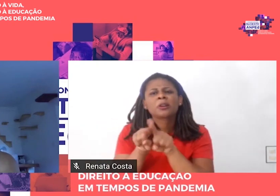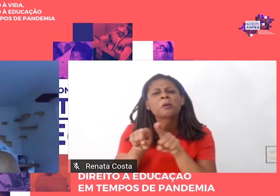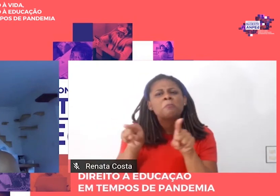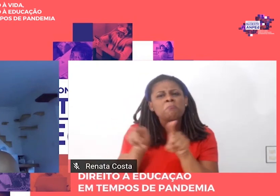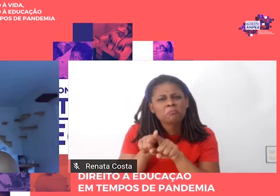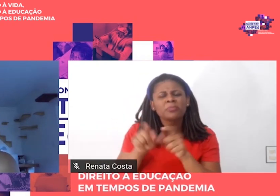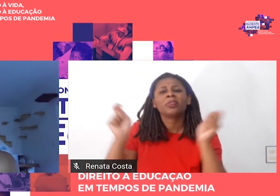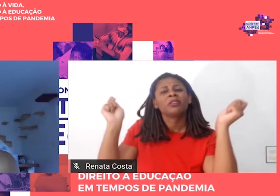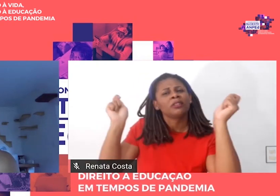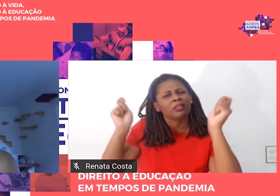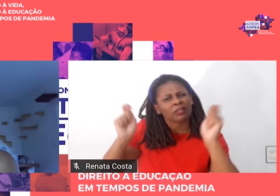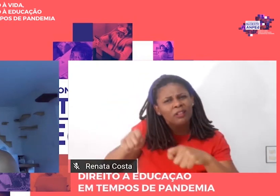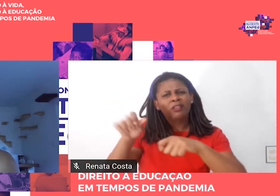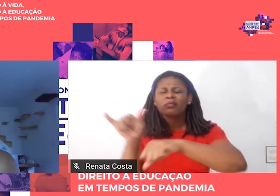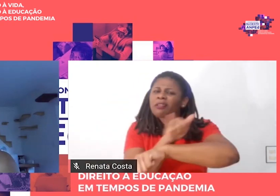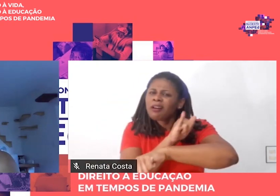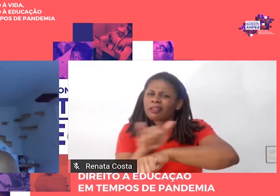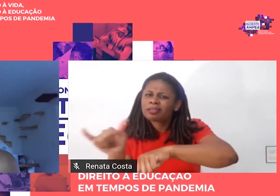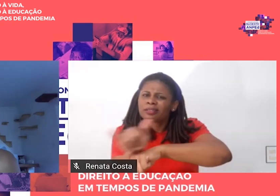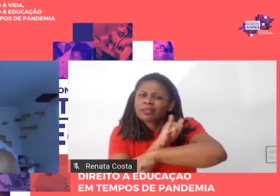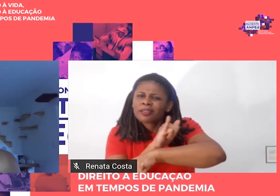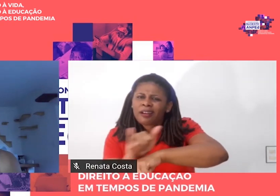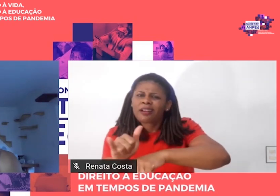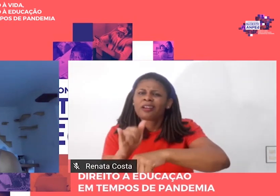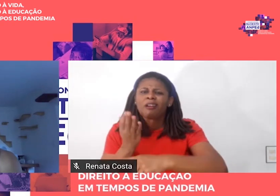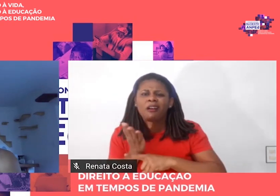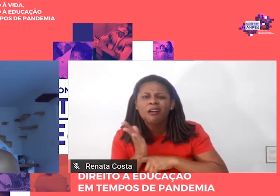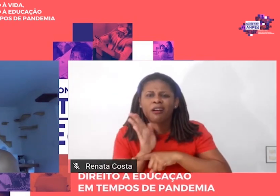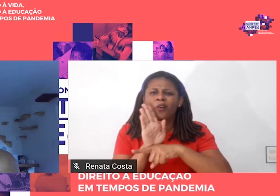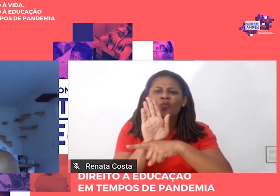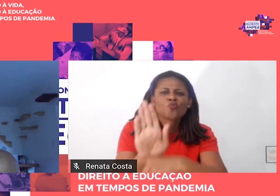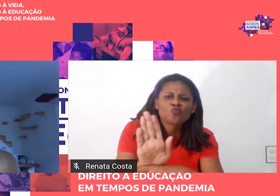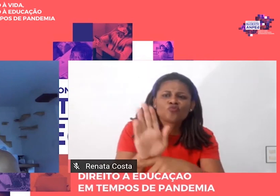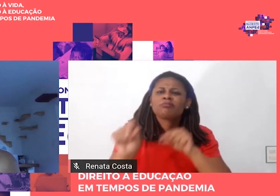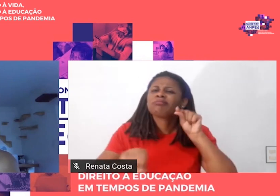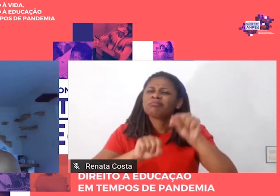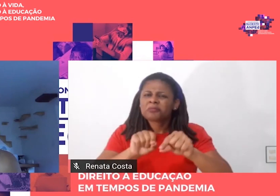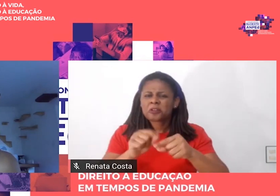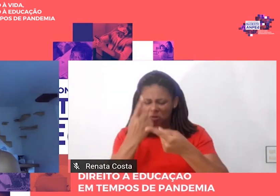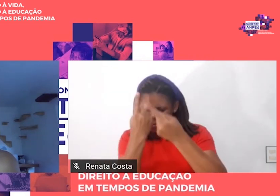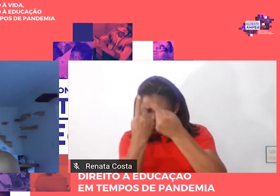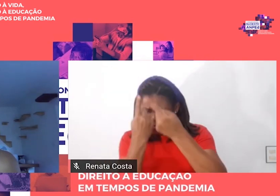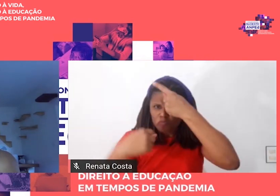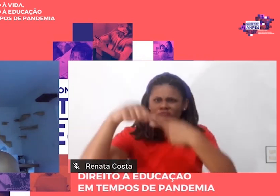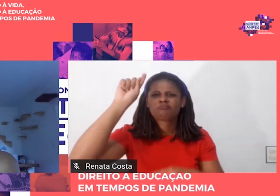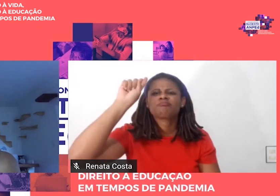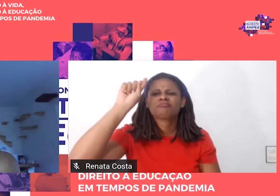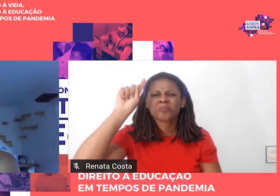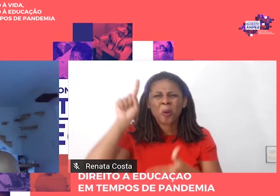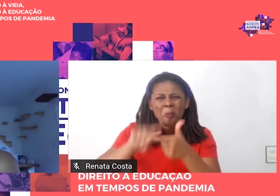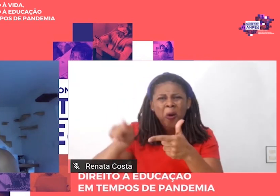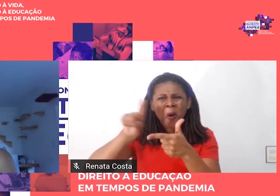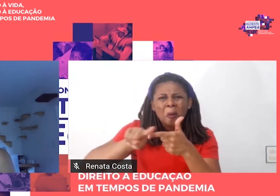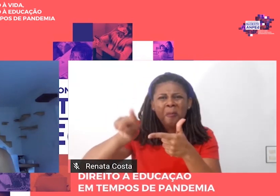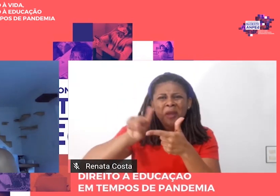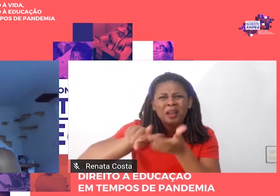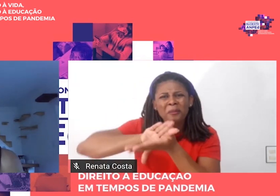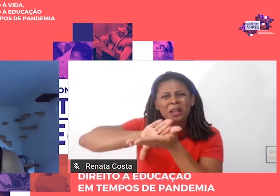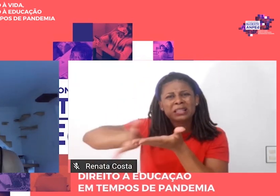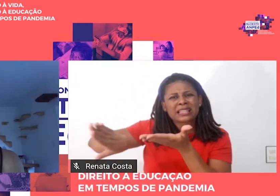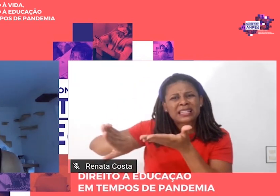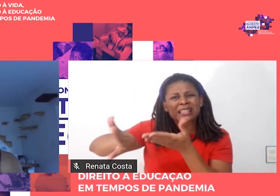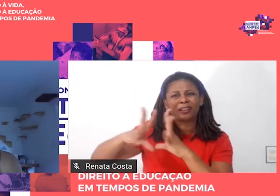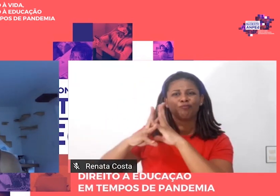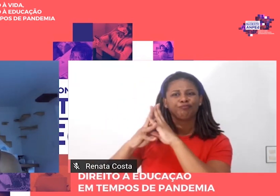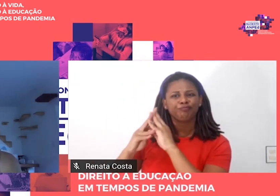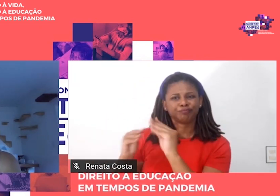instrumento capaz de contribuir para a superação do problema da marginalidade. Ao